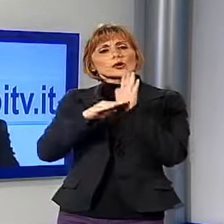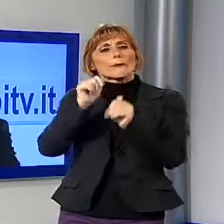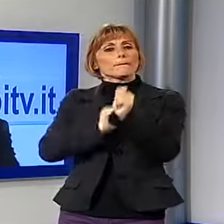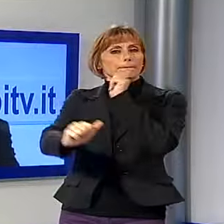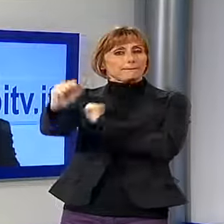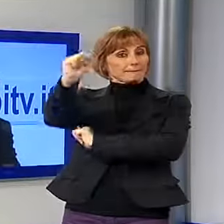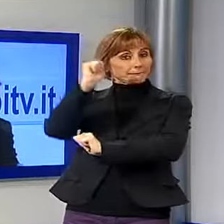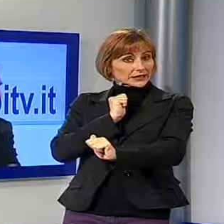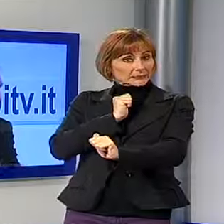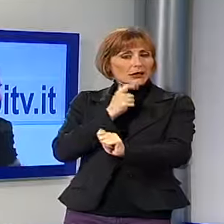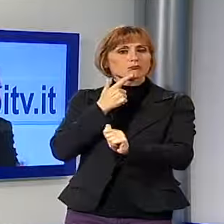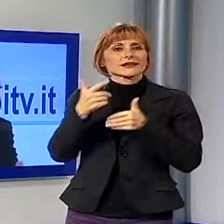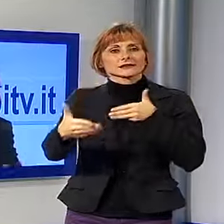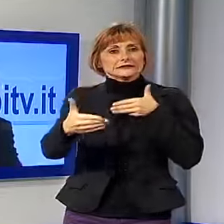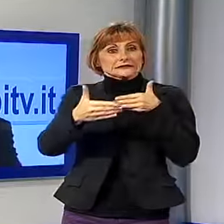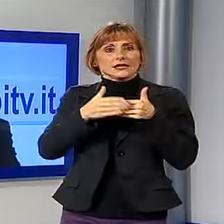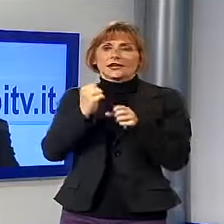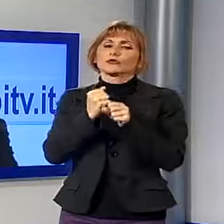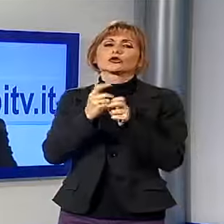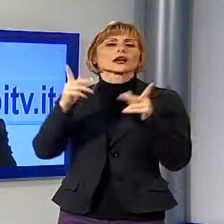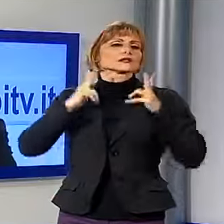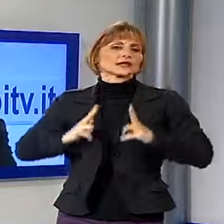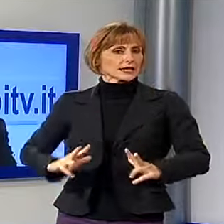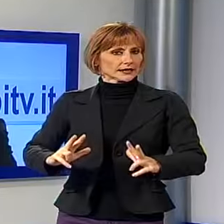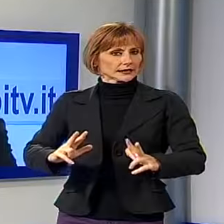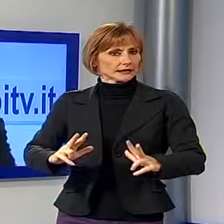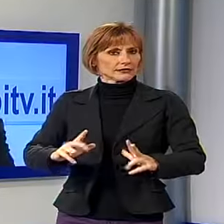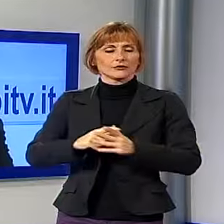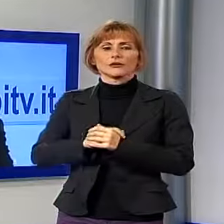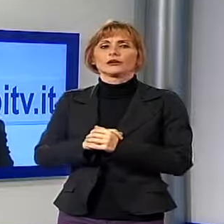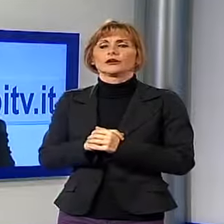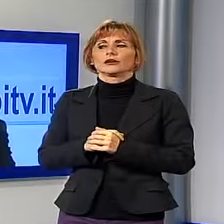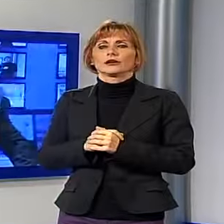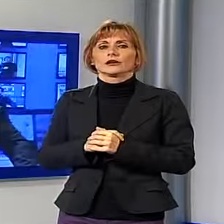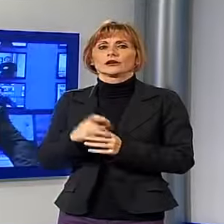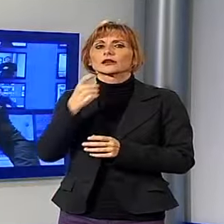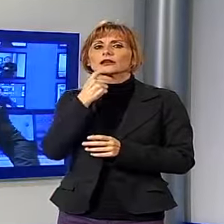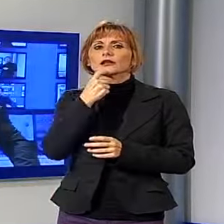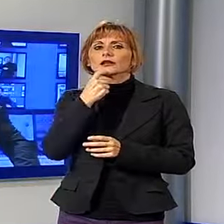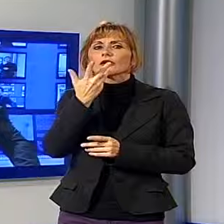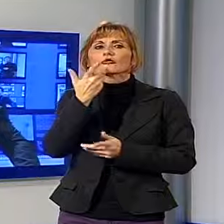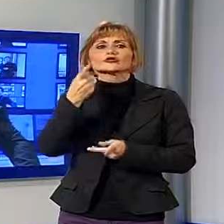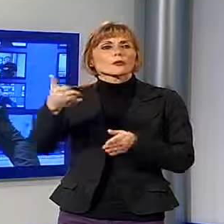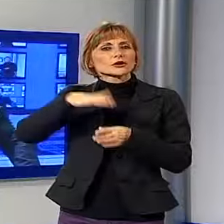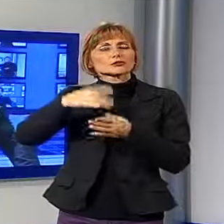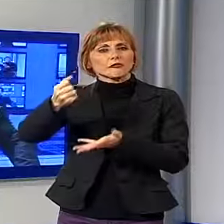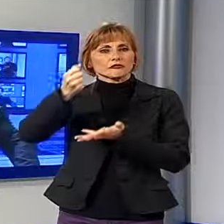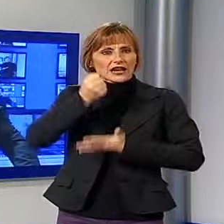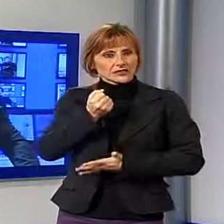lavorare più serenamente, almeno dal punto di vista di ricerca di fondi e finanziamenti. Devo dire anche che di